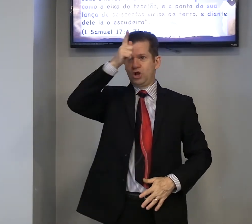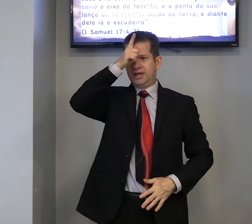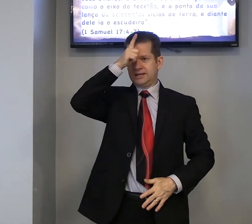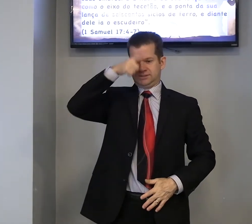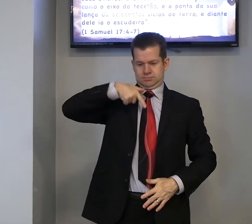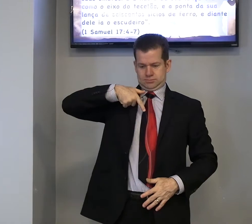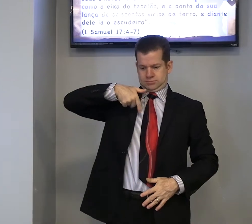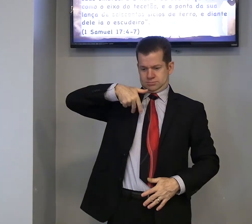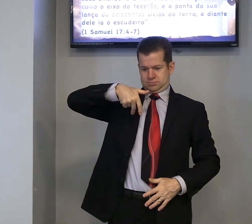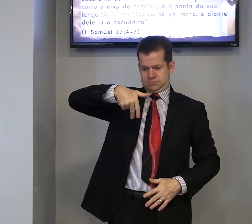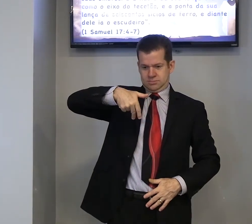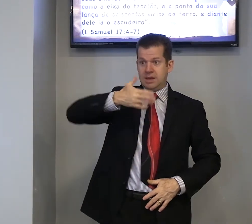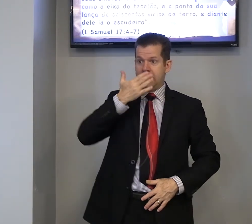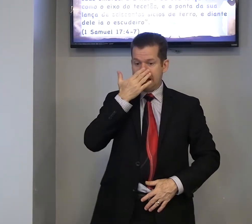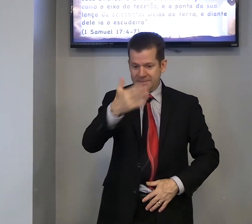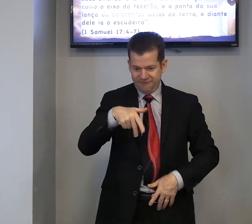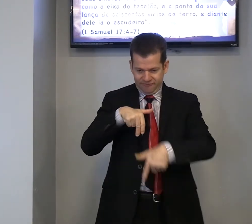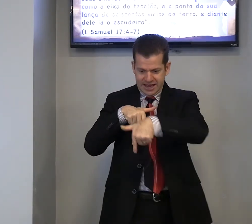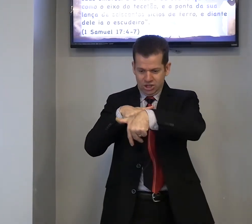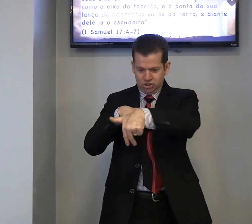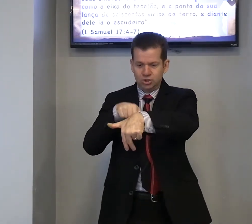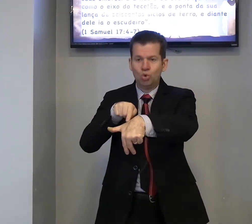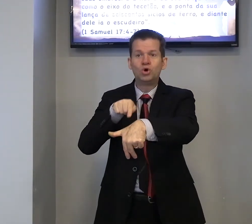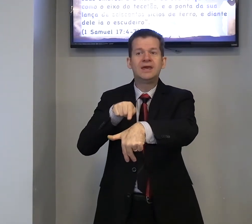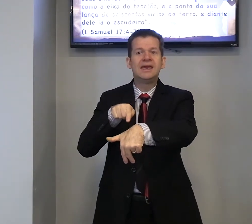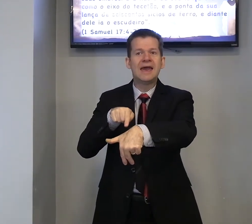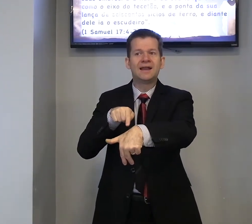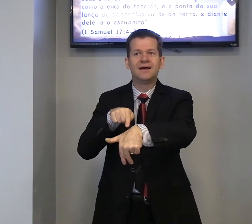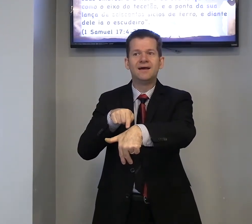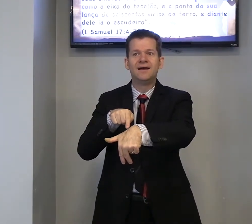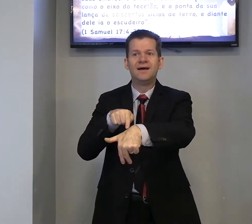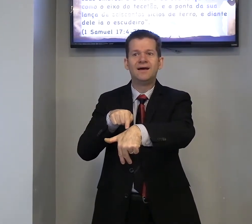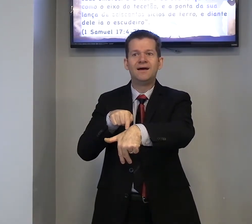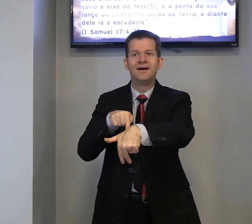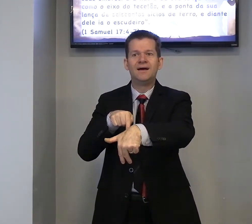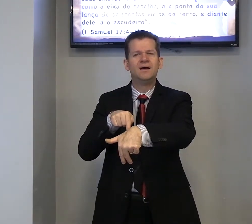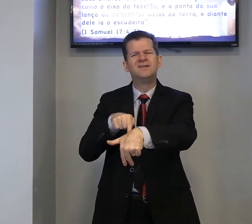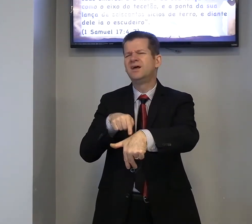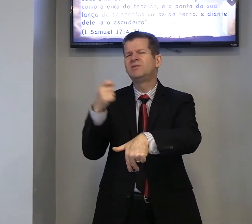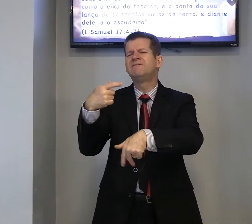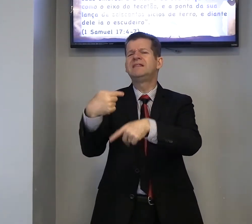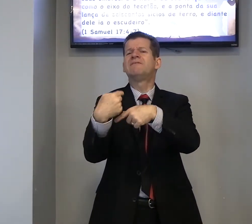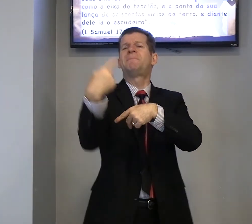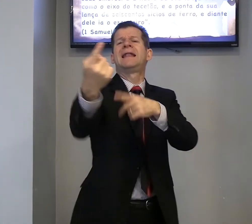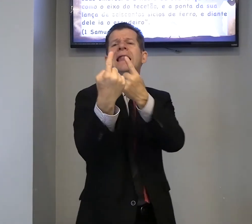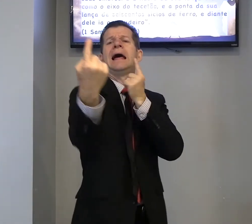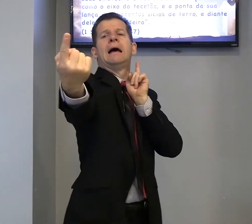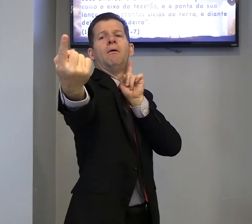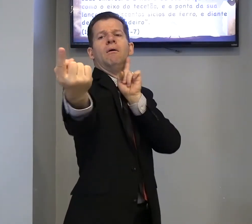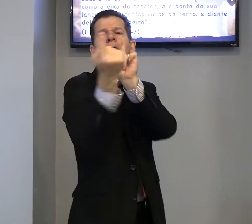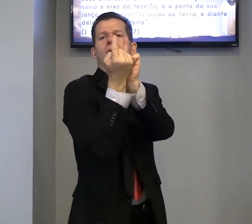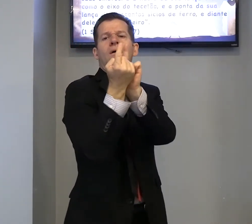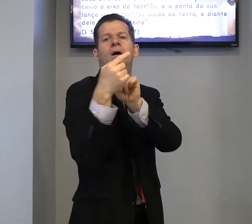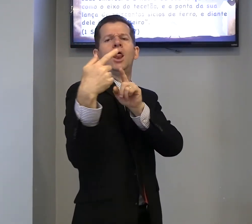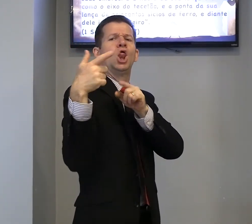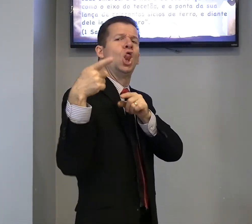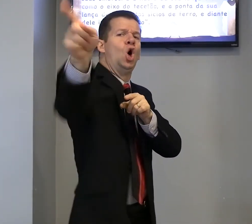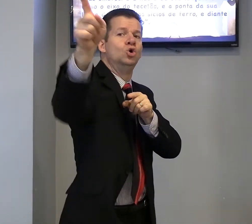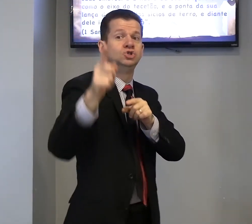Golias, na minha frente, o que que era? Não, Davi estava lá, longe,